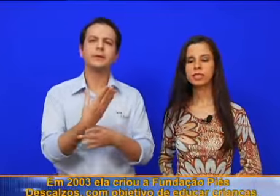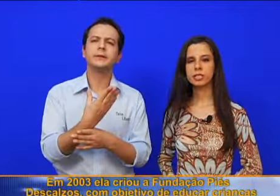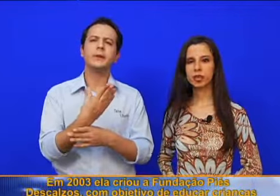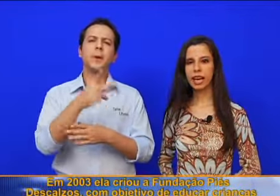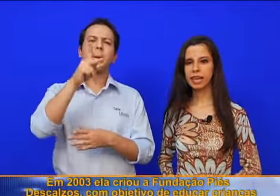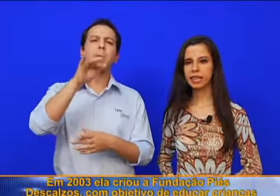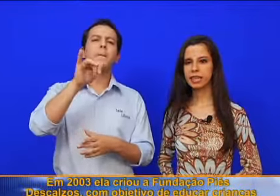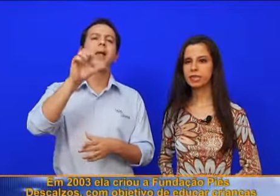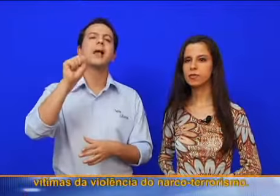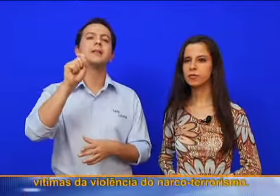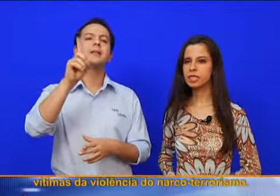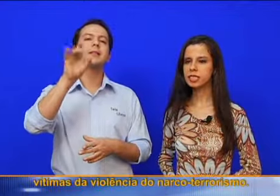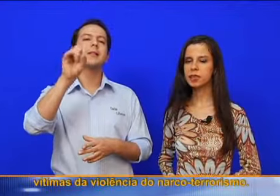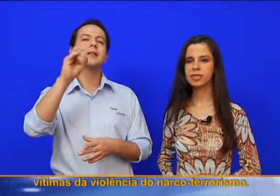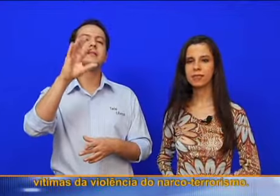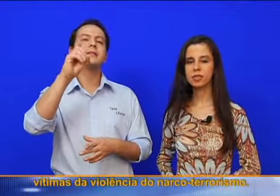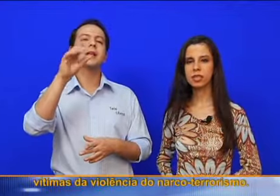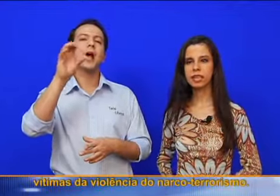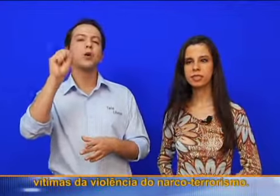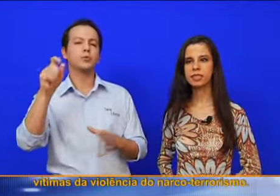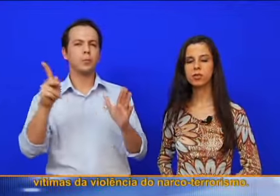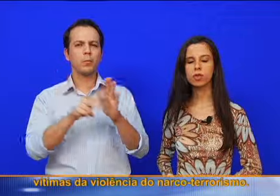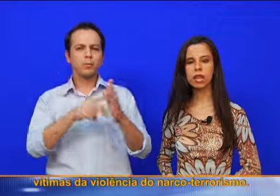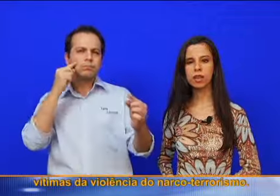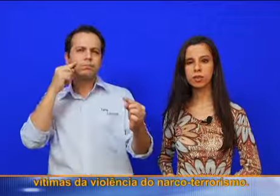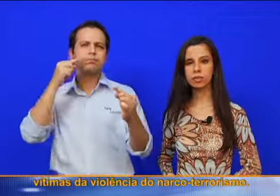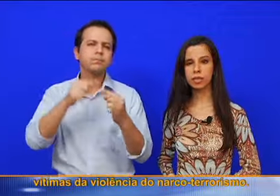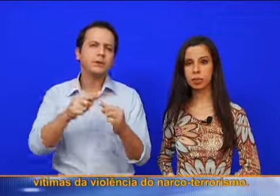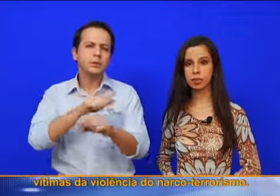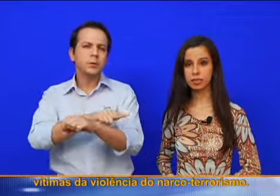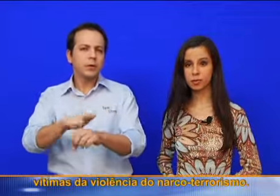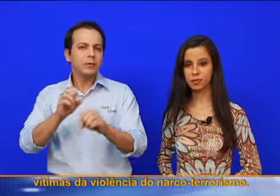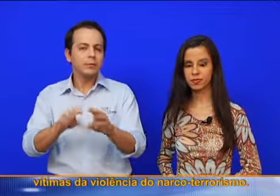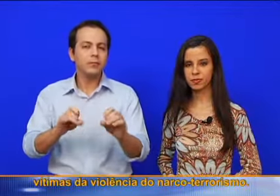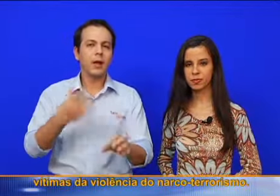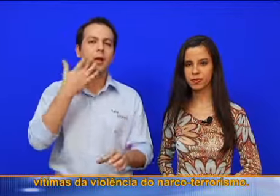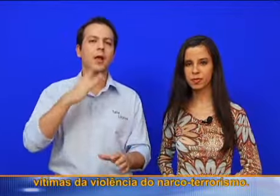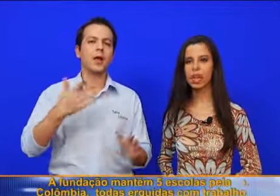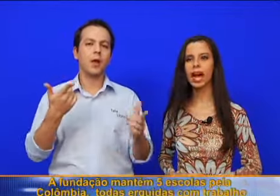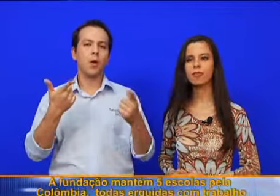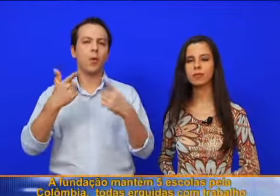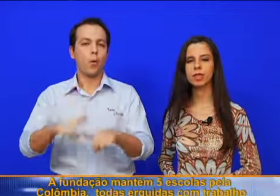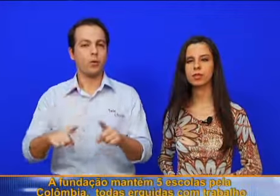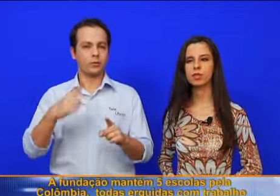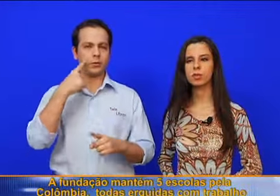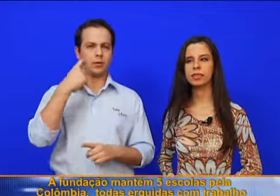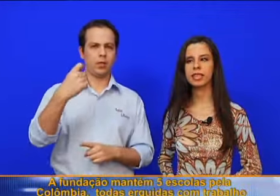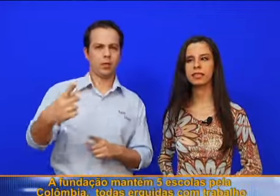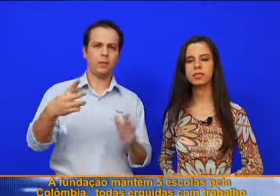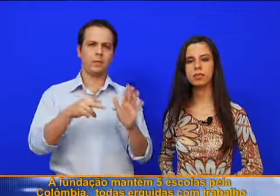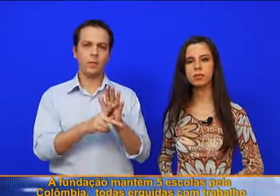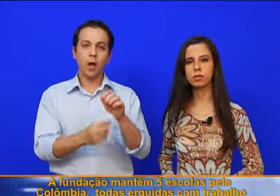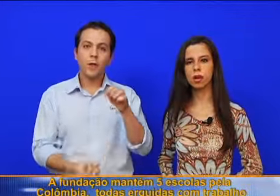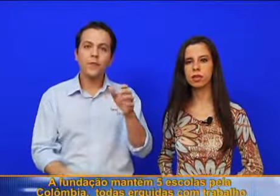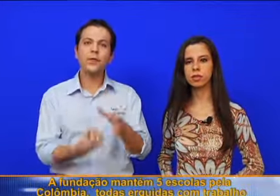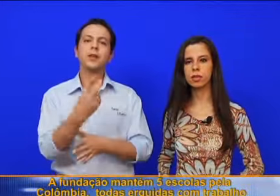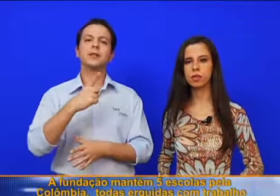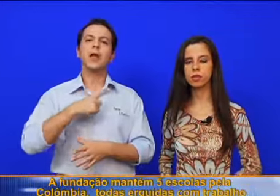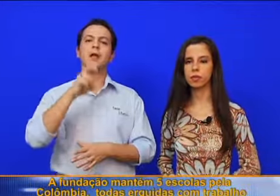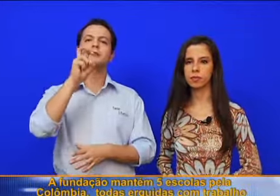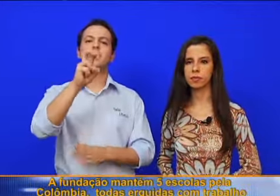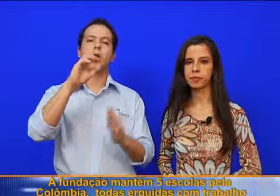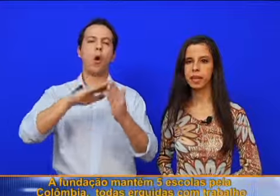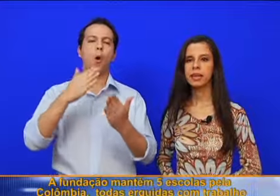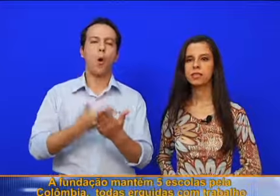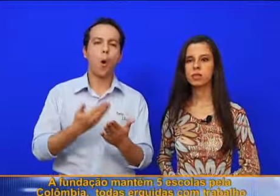o objetivo de educar crianças vítimas da violência do narcoterrorismo. A Fundação mantém cinco escolas